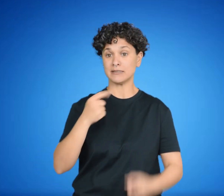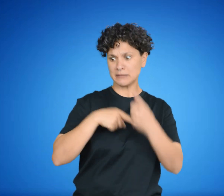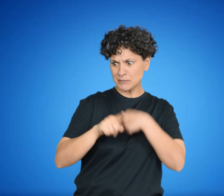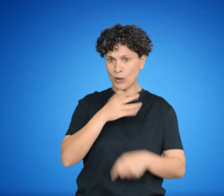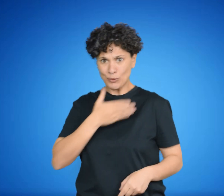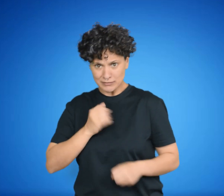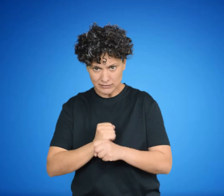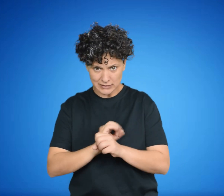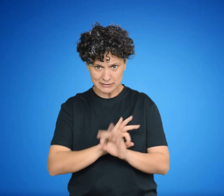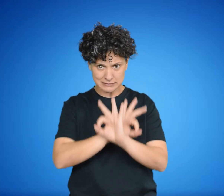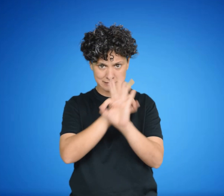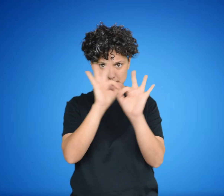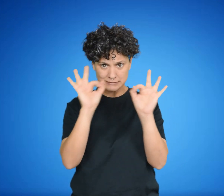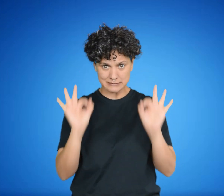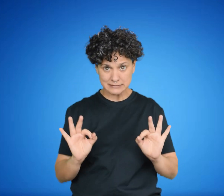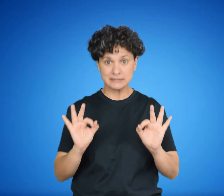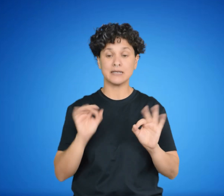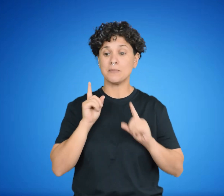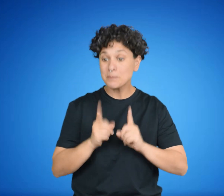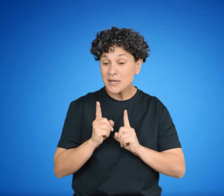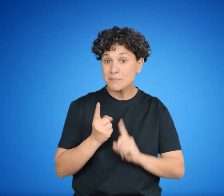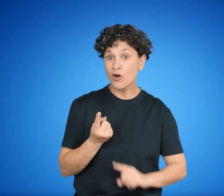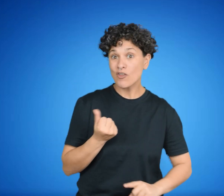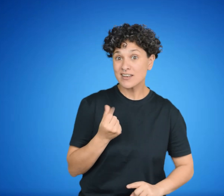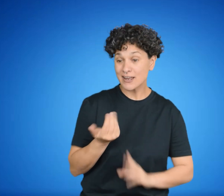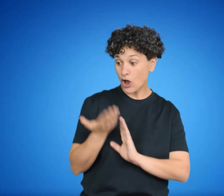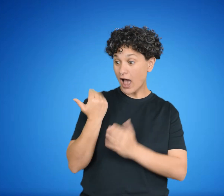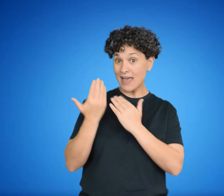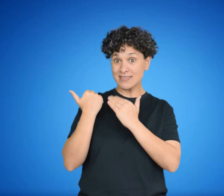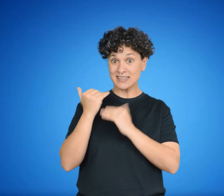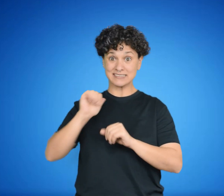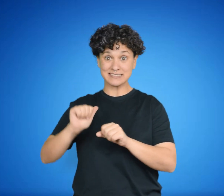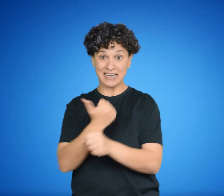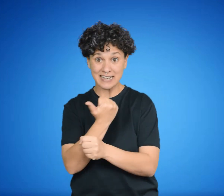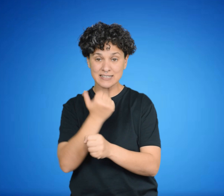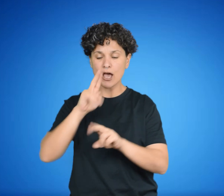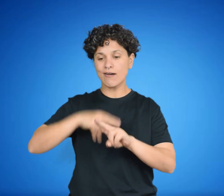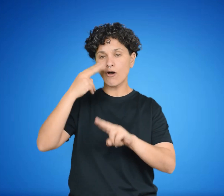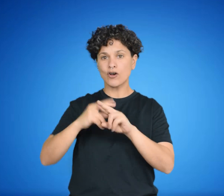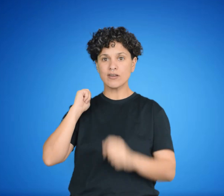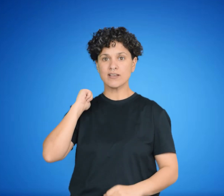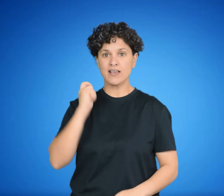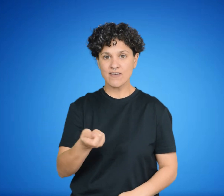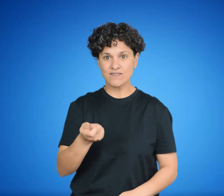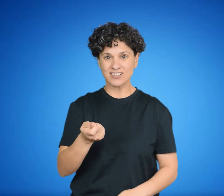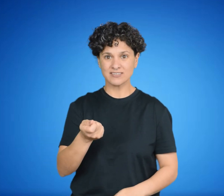La plusvalía puede invertirse y generar más capital, enriqueciendo al capitalista sin que la clase